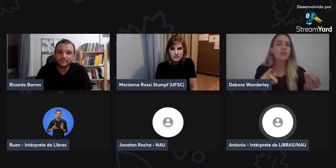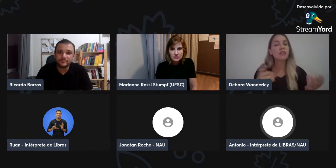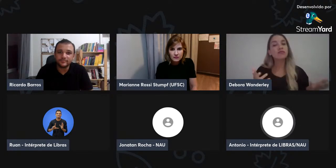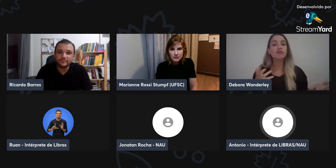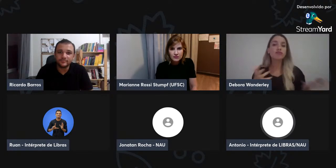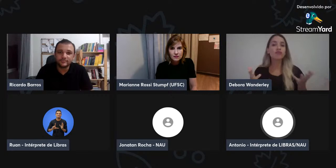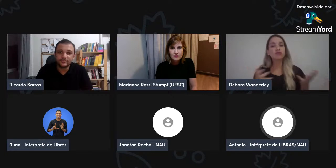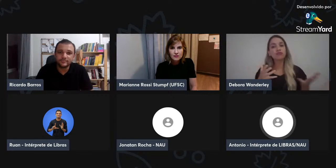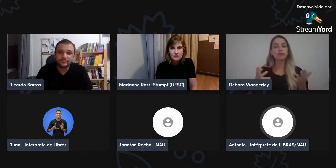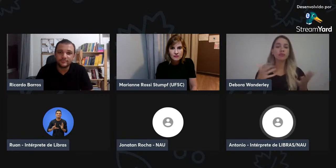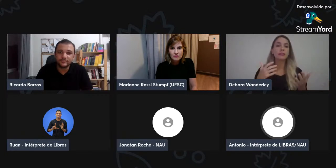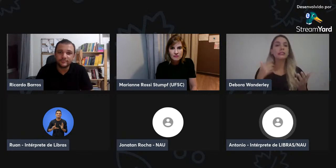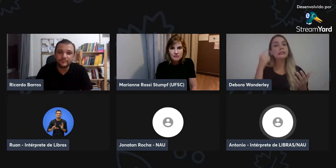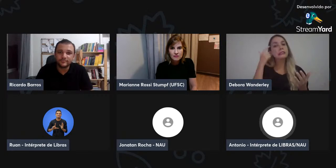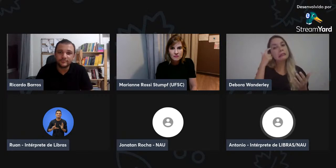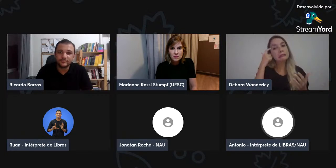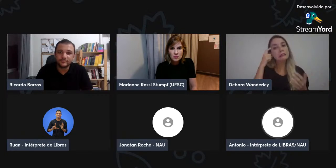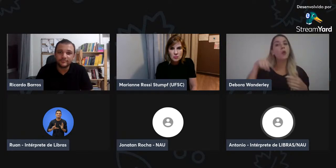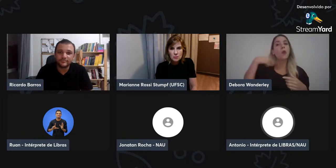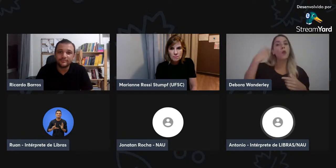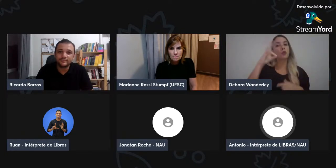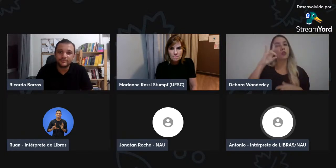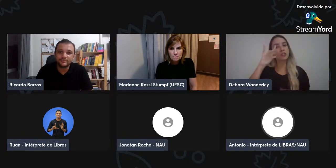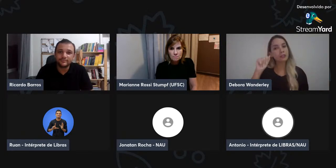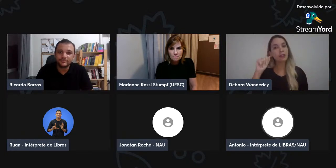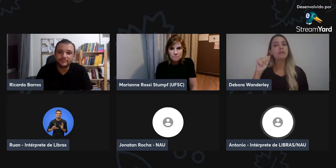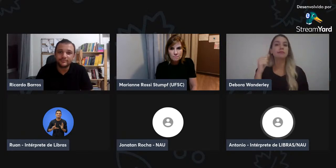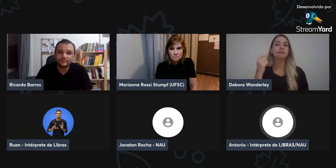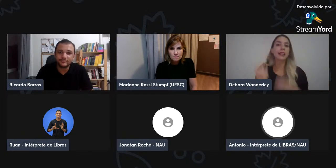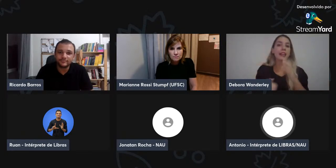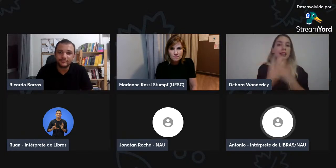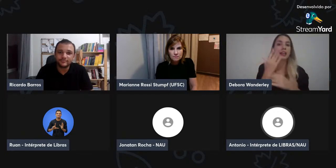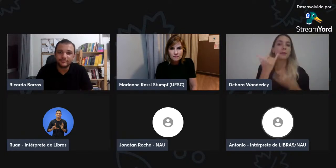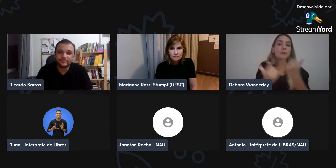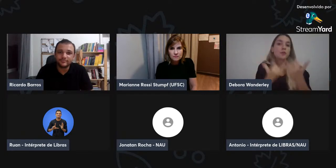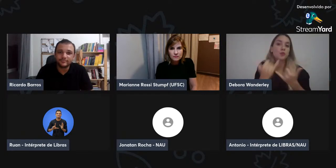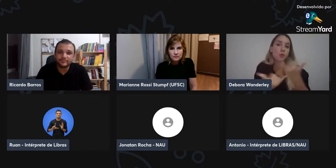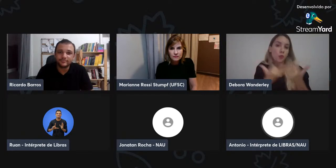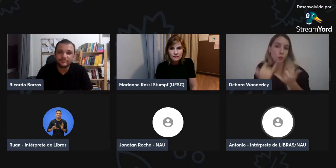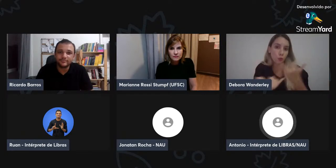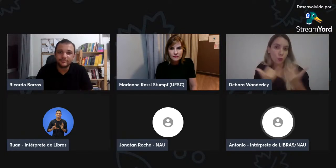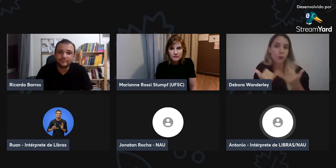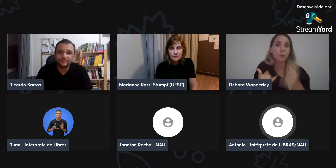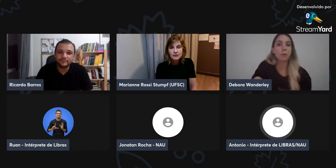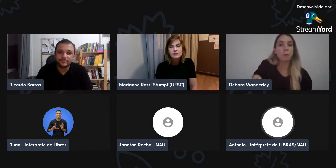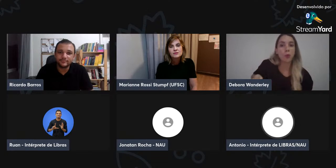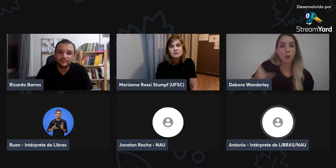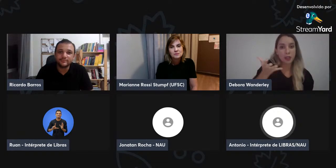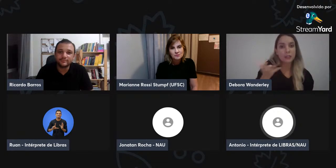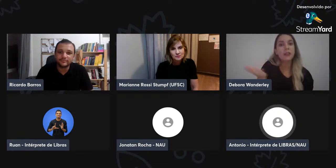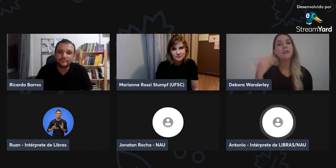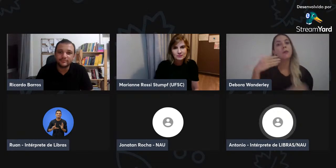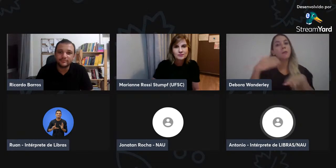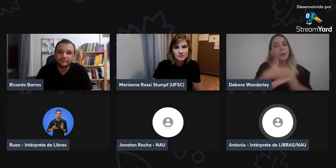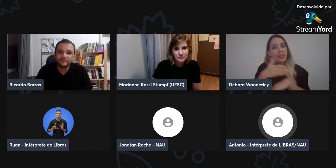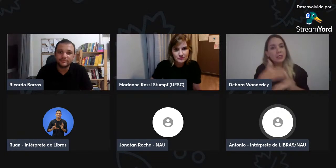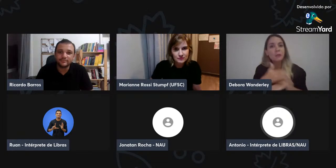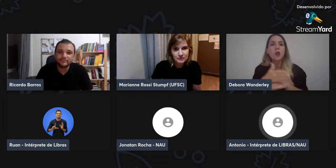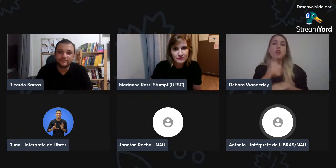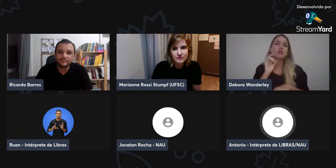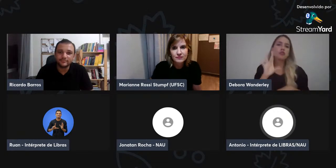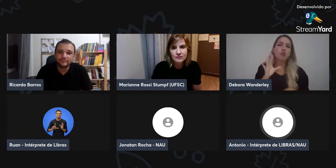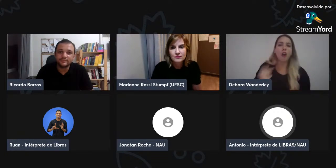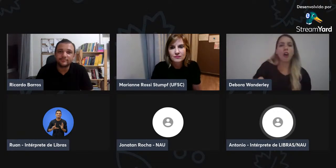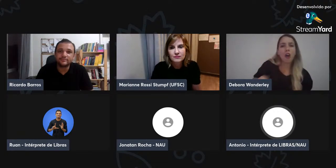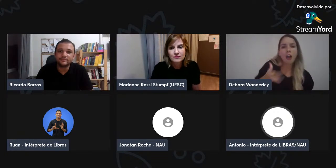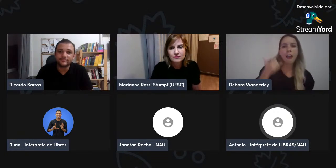fazerem SIGWRIT, mas parece que eles não tinham desejo, não tinham interesse. Então, eles começaram a pensar para criar brincadeiras